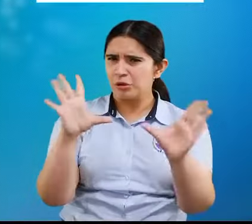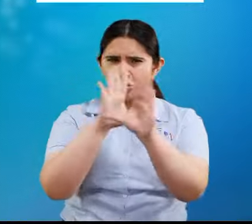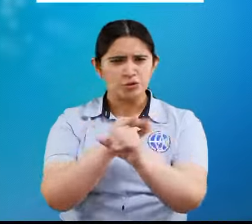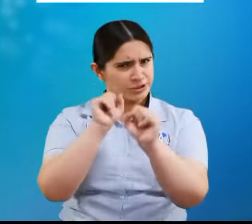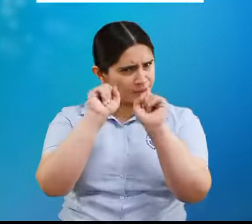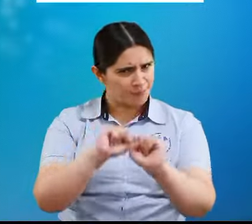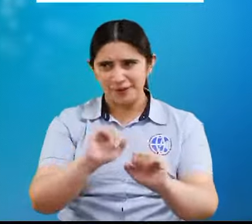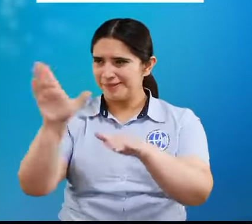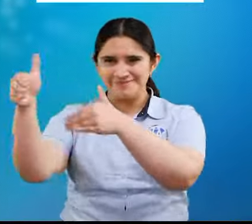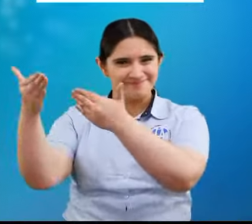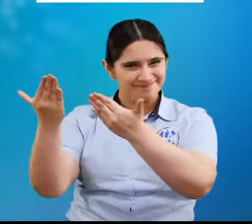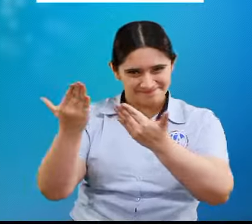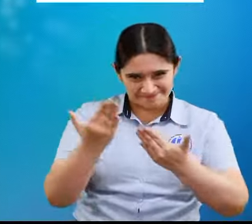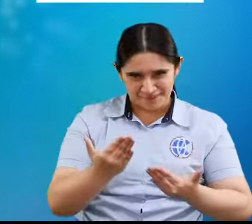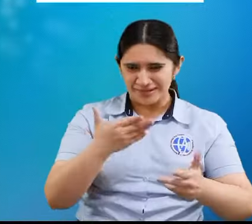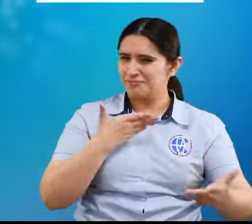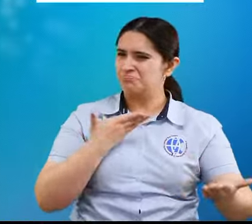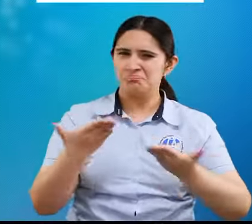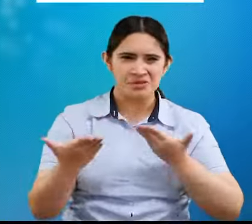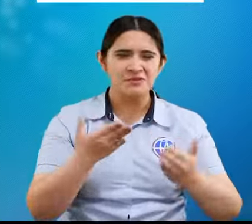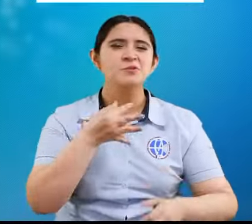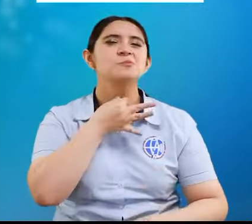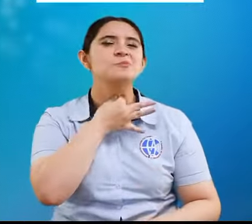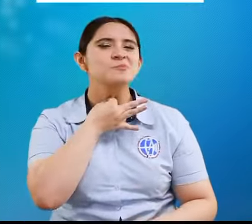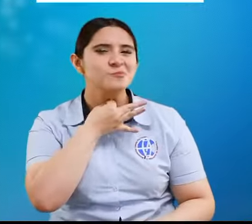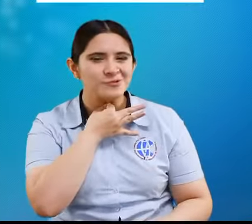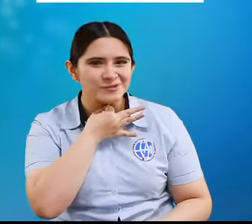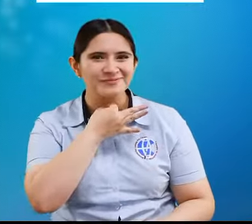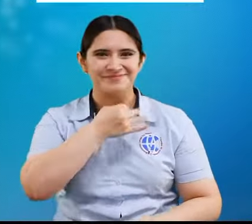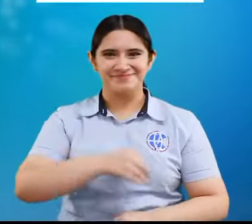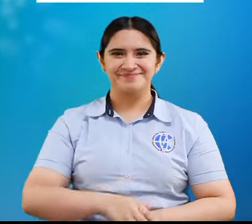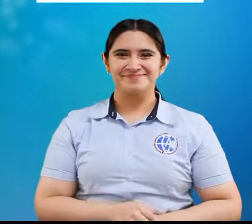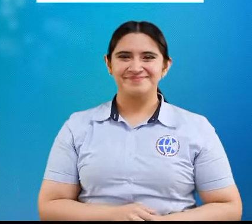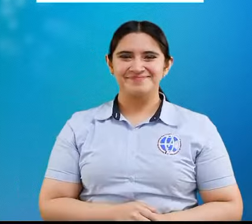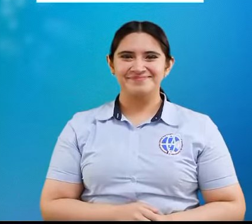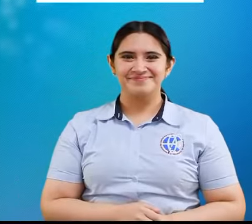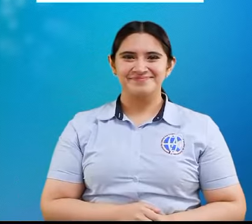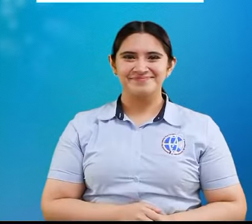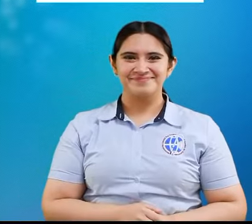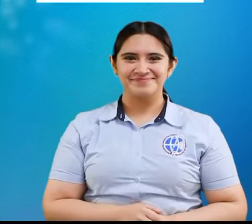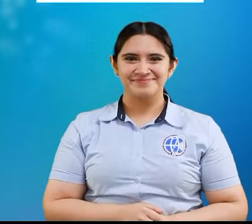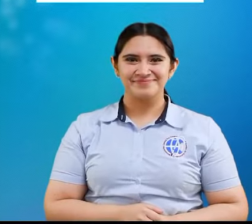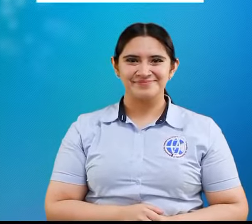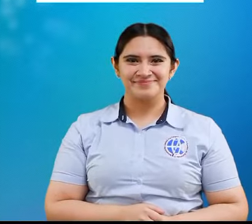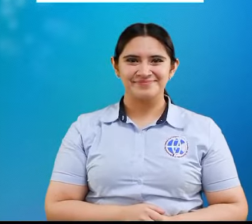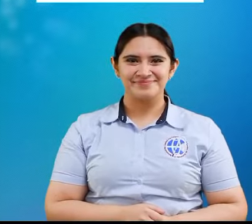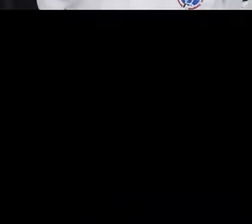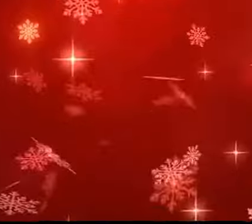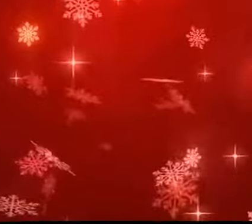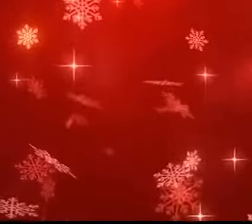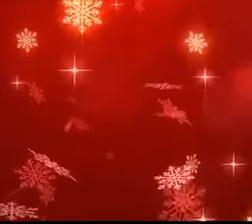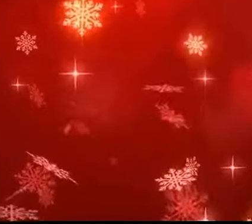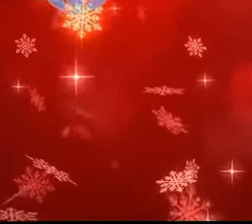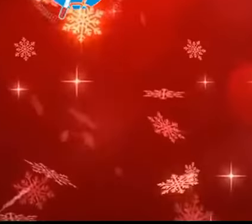y estamos a su disposición para poder atenderles y servirles en caso sea necesario.